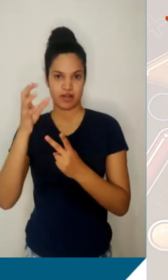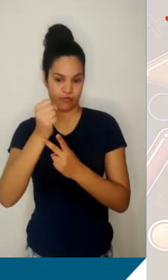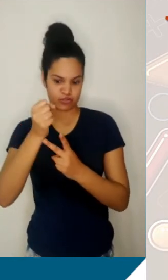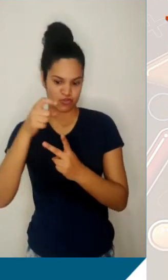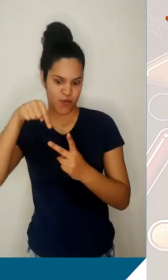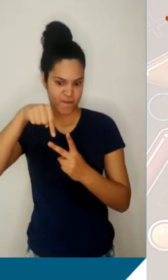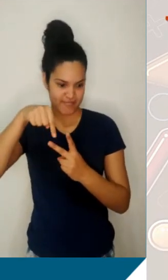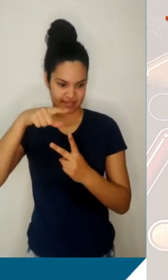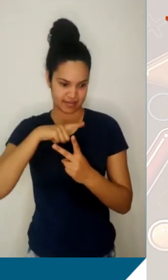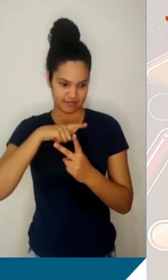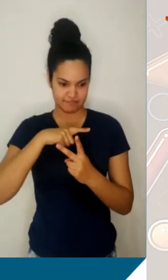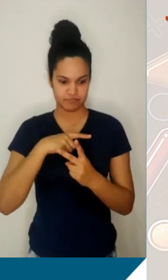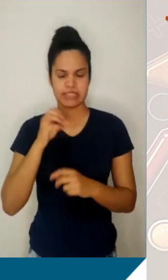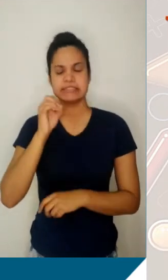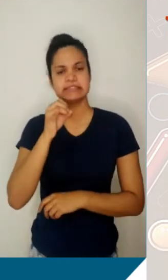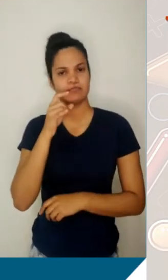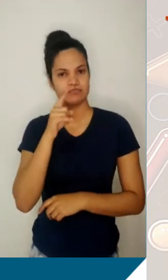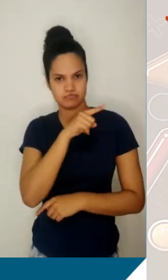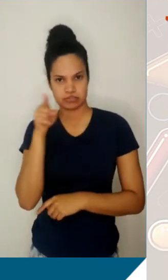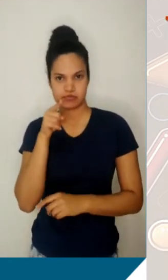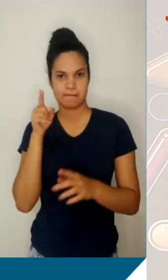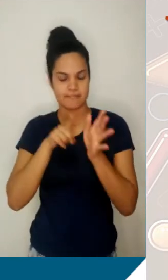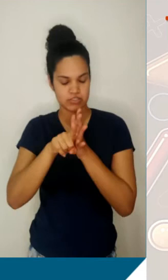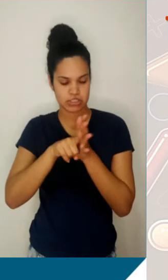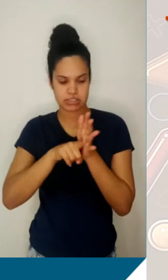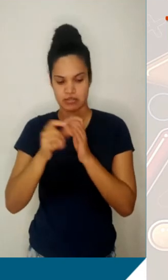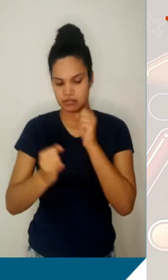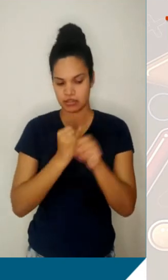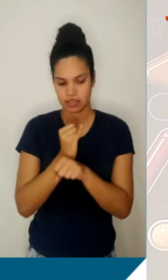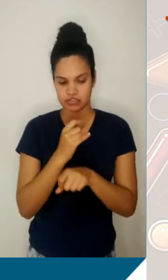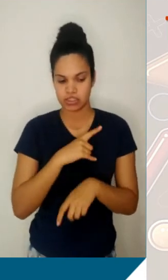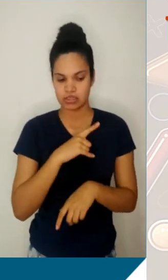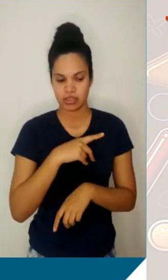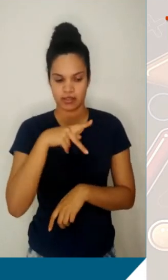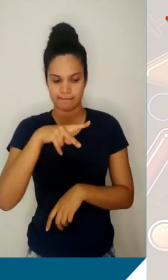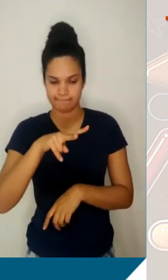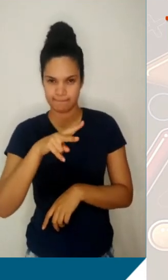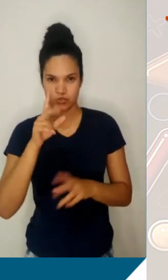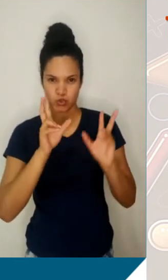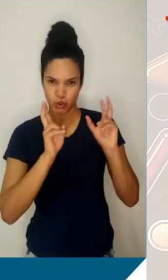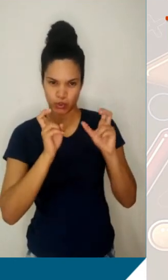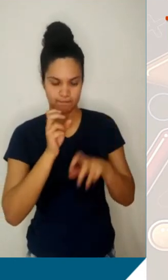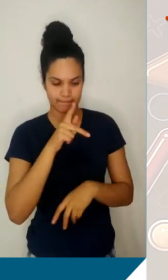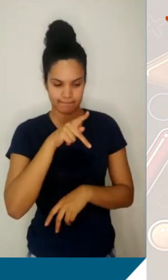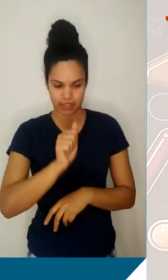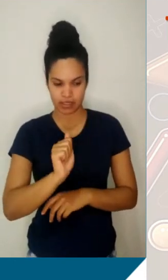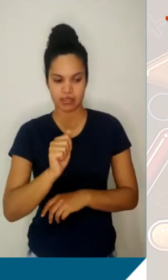Se você fizer uma consulta na internet em relação à progressão aritmética, um dos tópicos que você vai encontrar é o